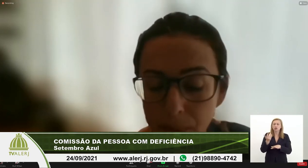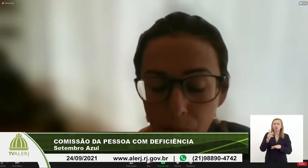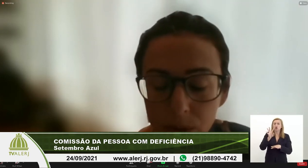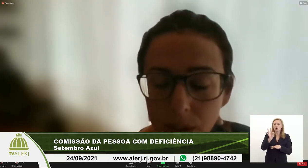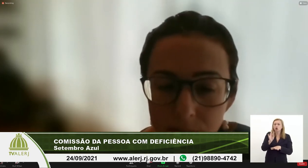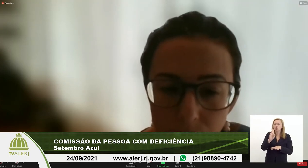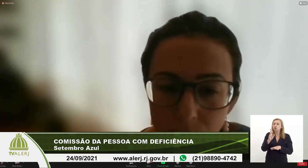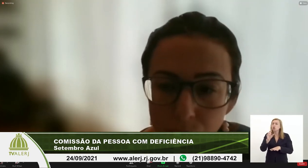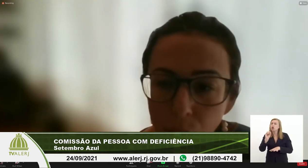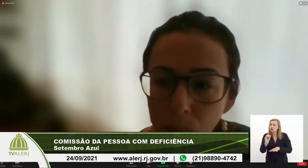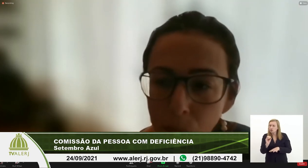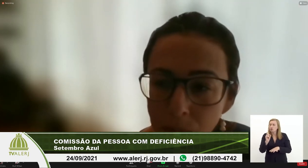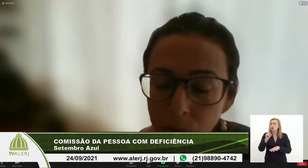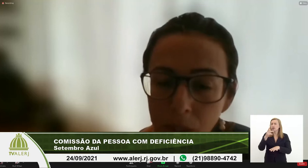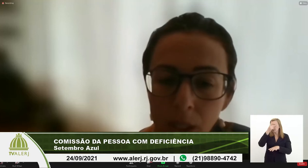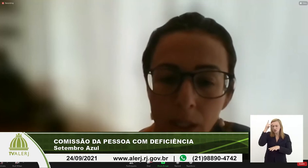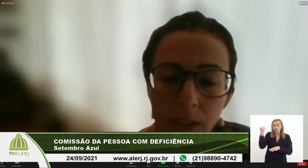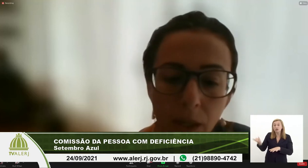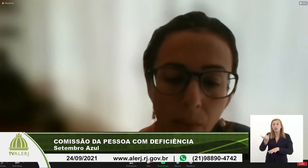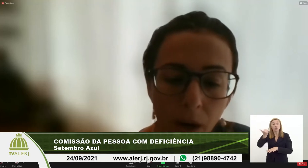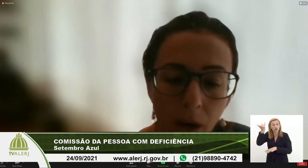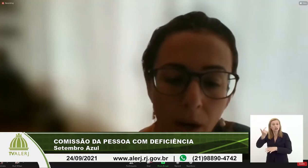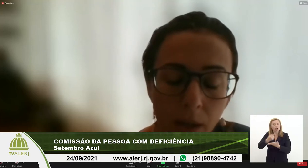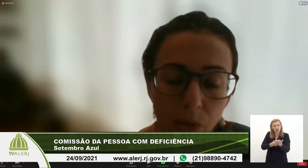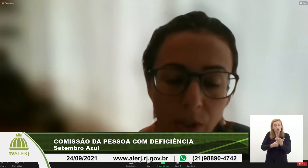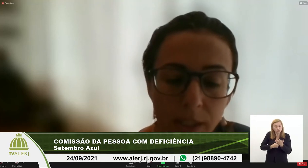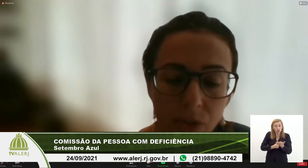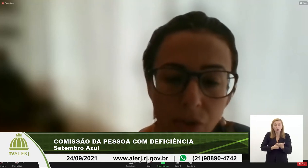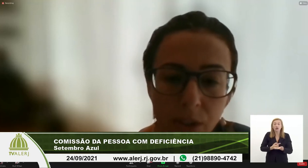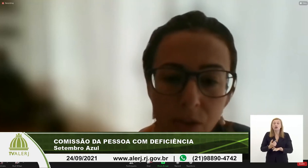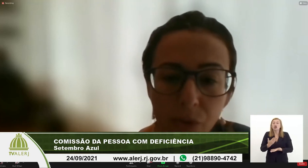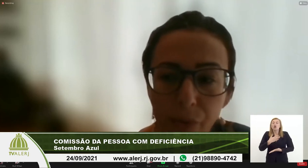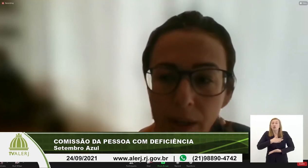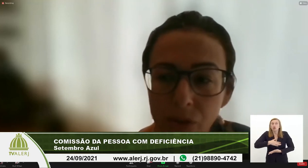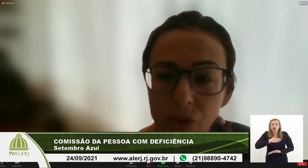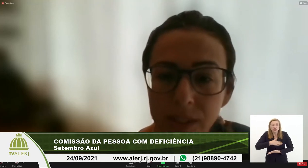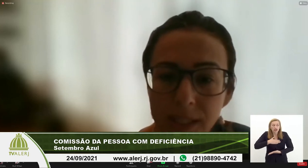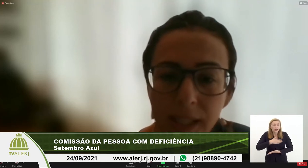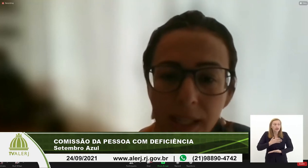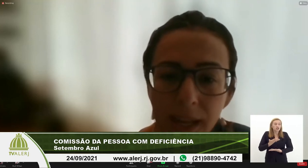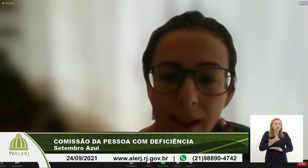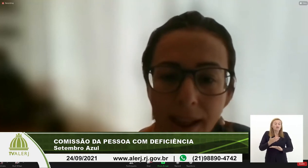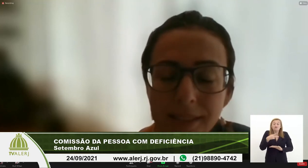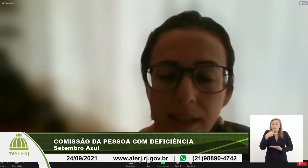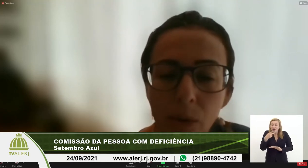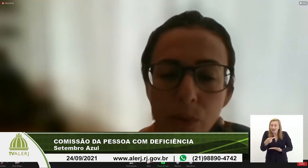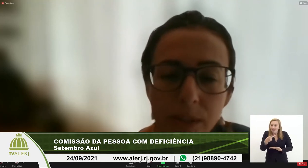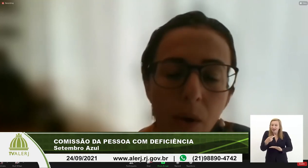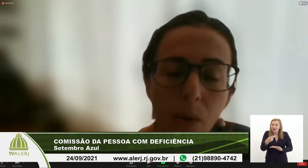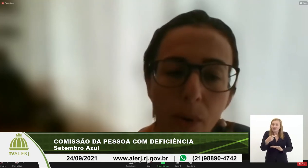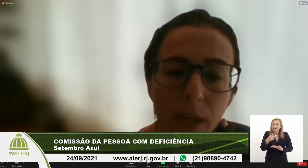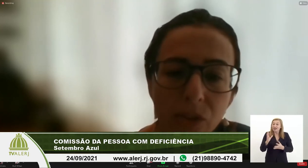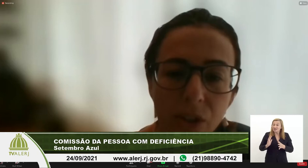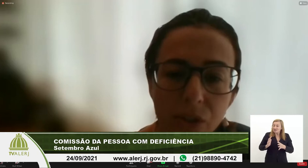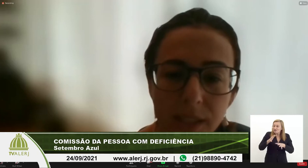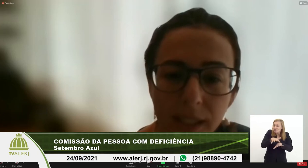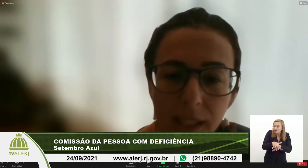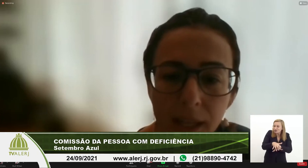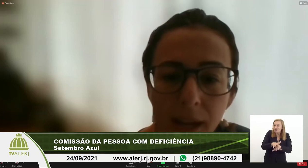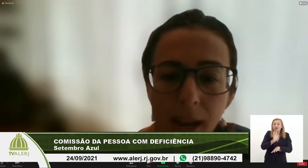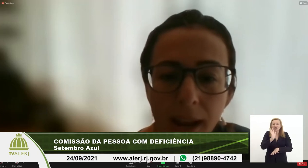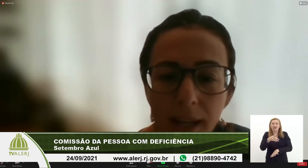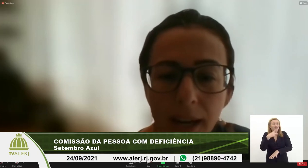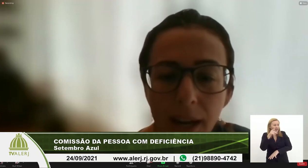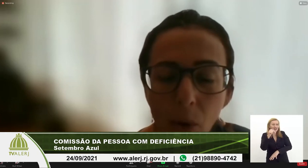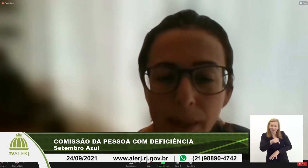de extrema importância nos ajudou muito então gostaria de dizer que essa inclusão como alguém já disse